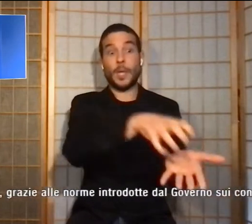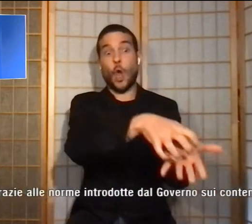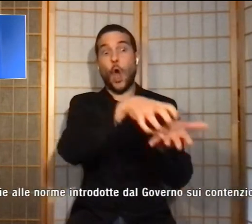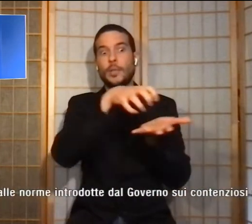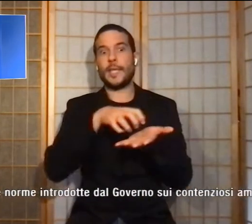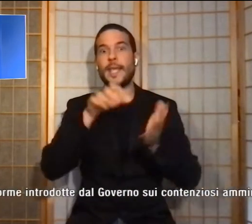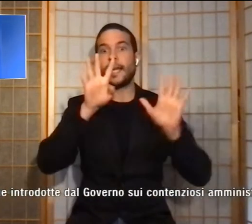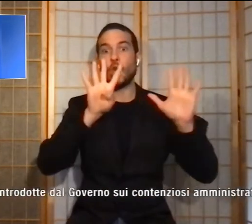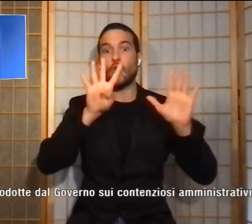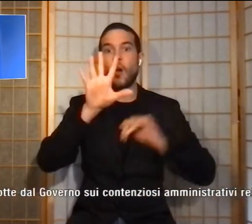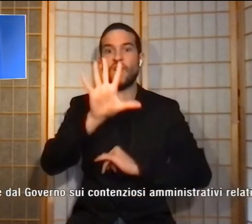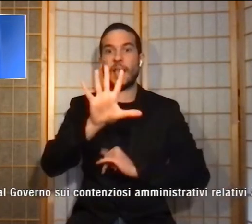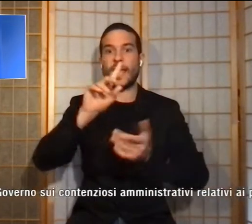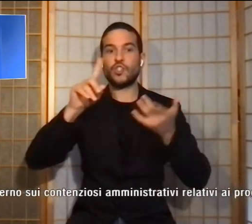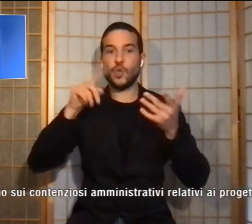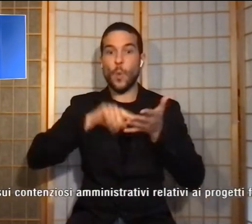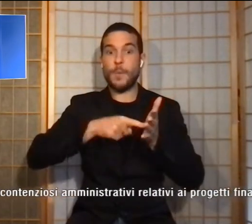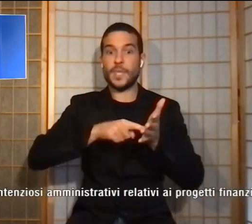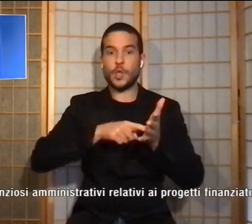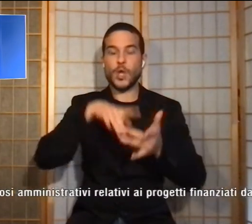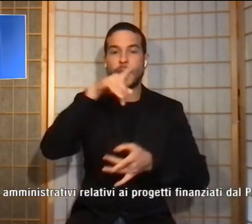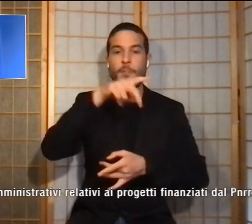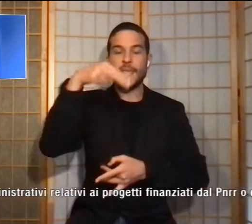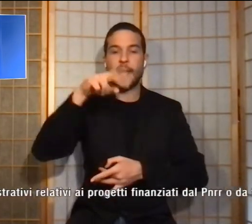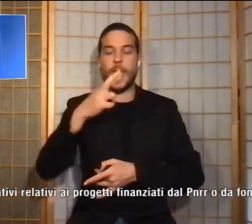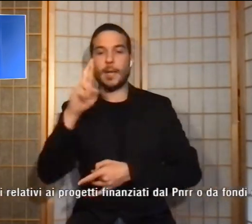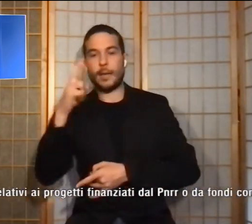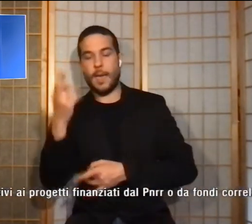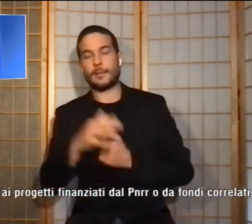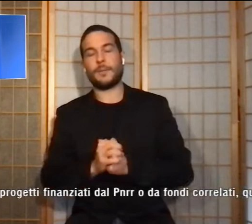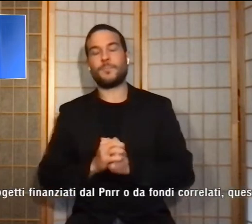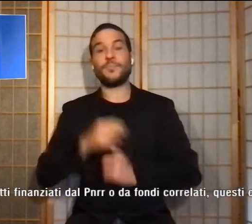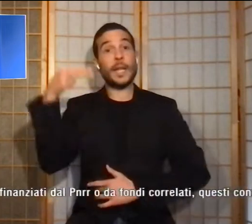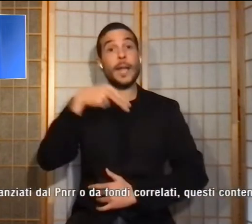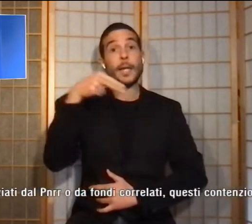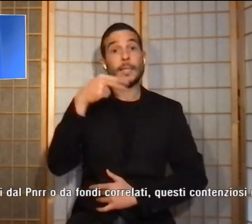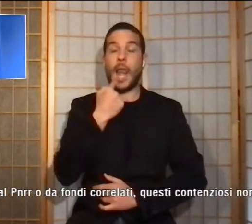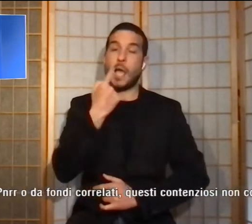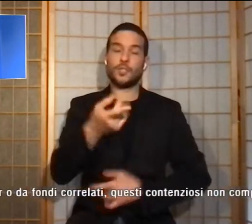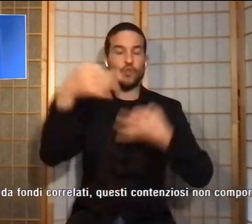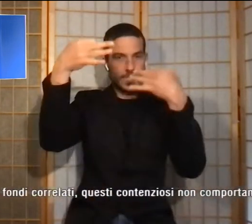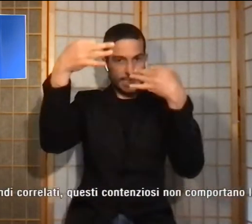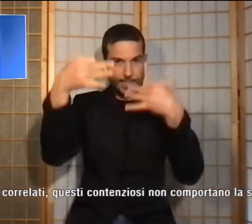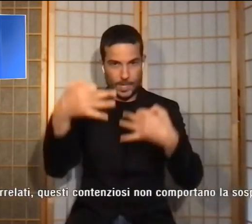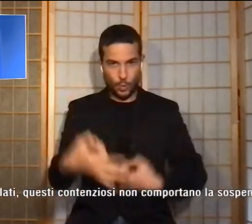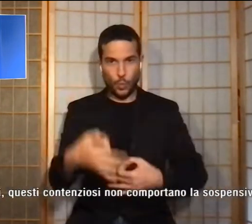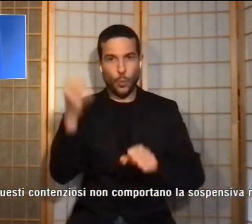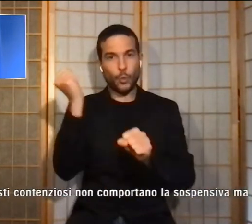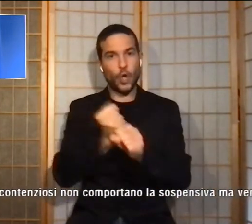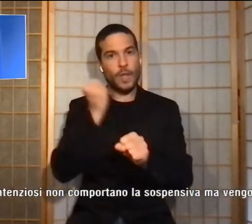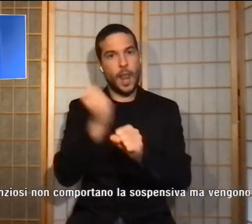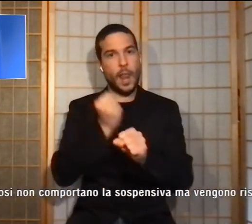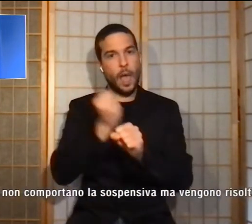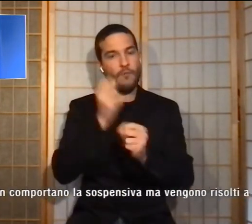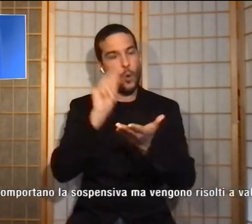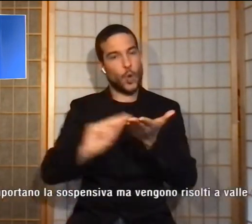PNRR. Nardella si dice sicuro del lavoro fatto dagli uffici